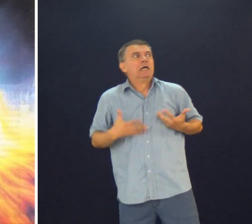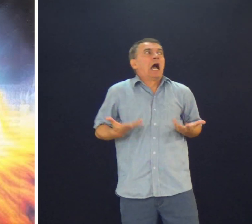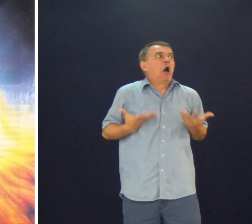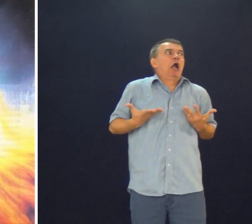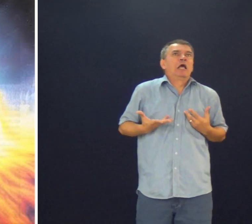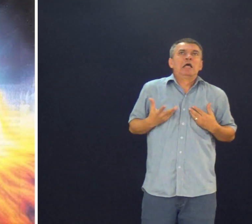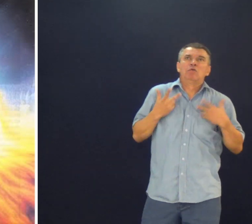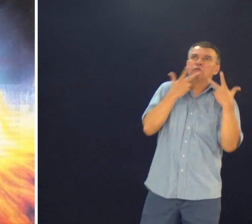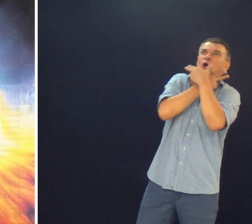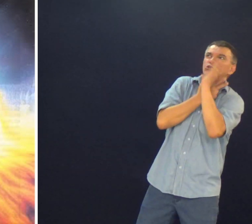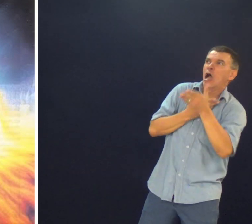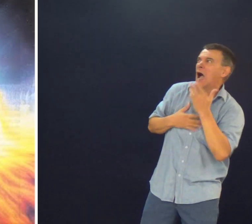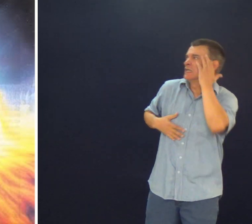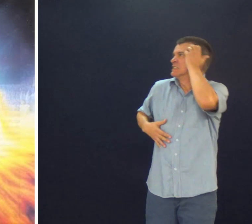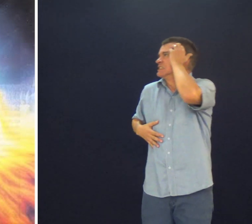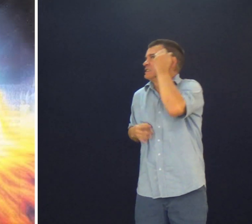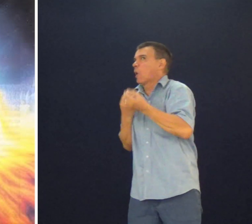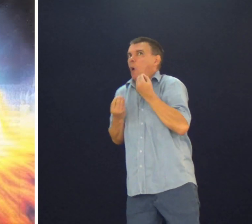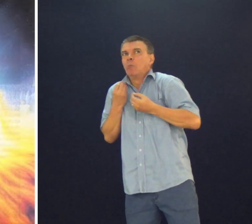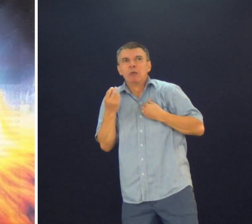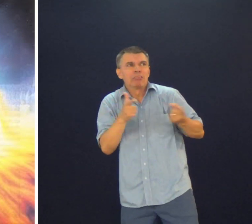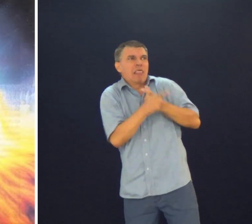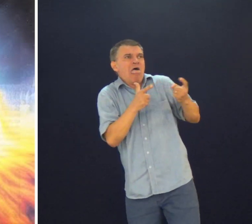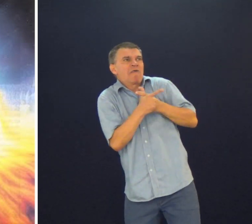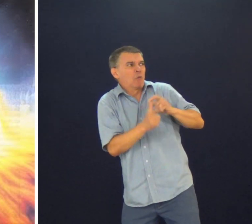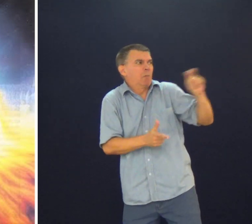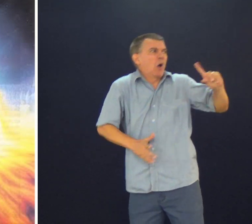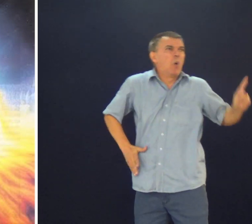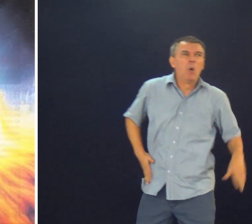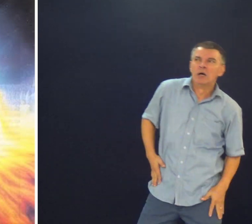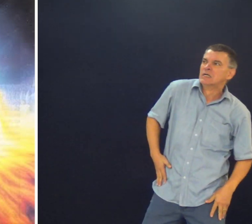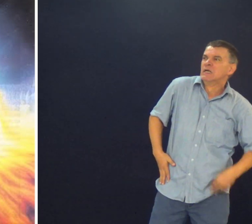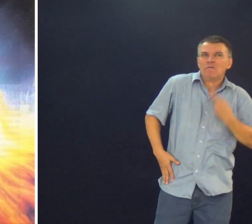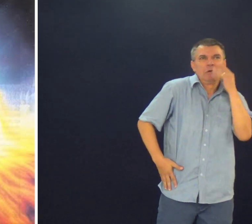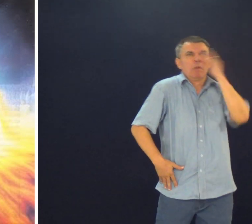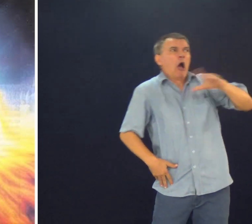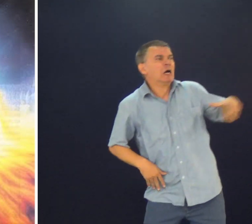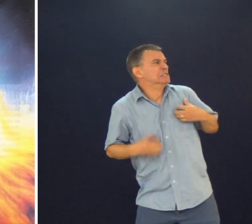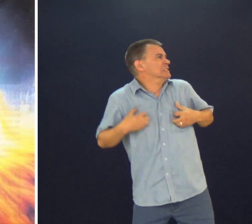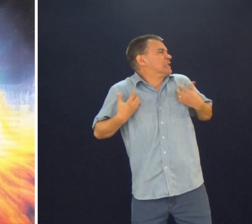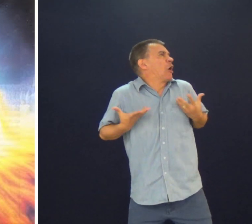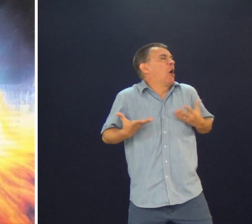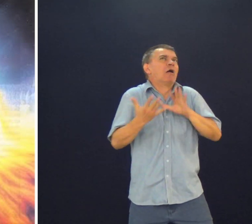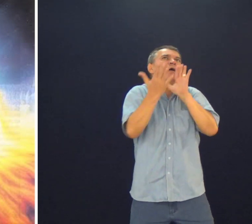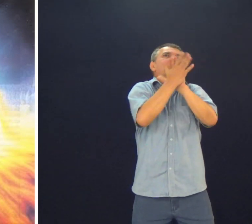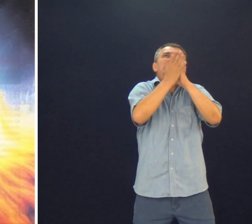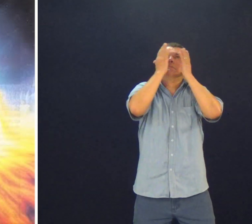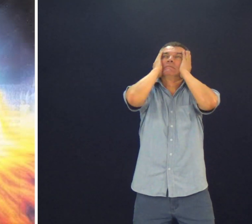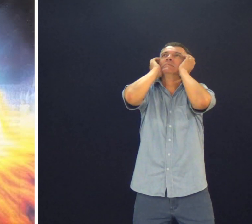morro agora? Não sei daqui cinco minutos Como é que vai ser? E eu não paguei minhas dívidas E falam mal de mim?